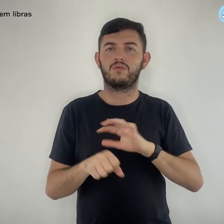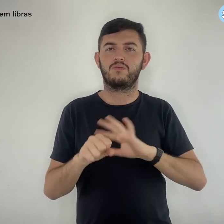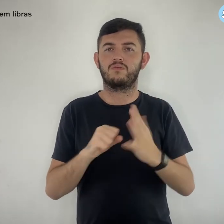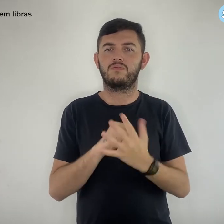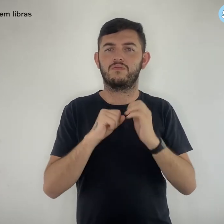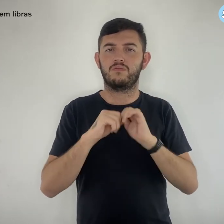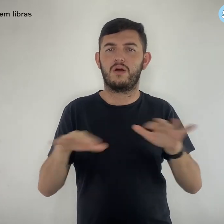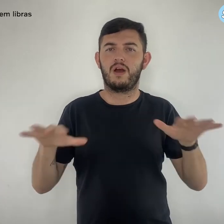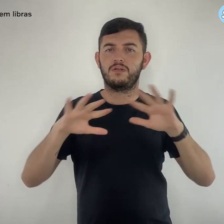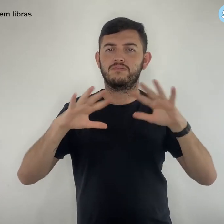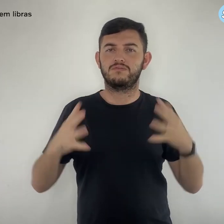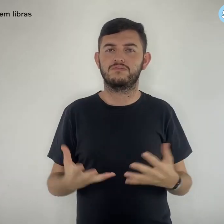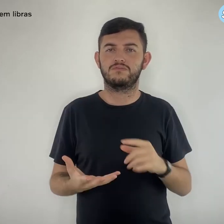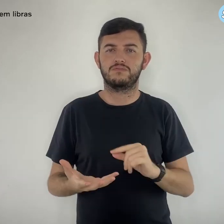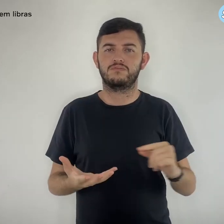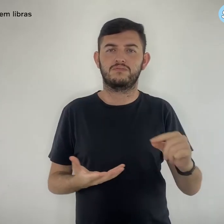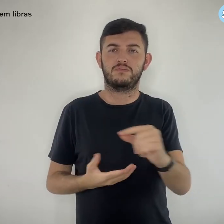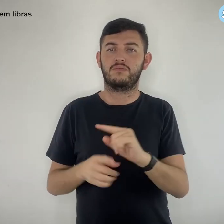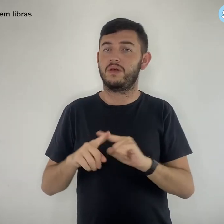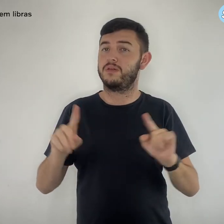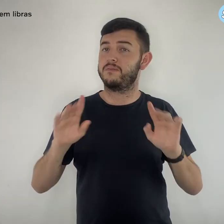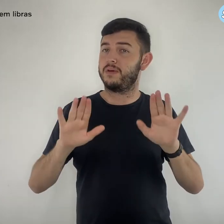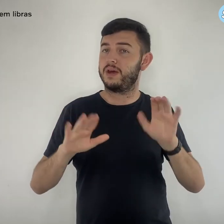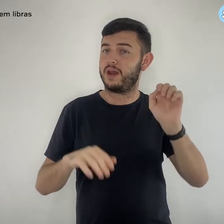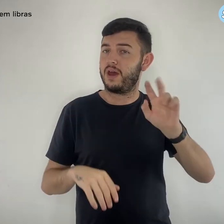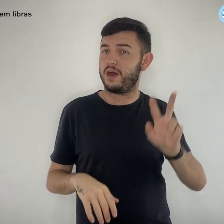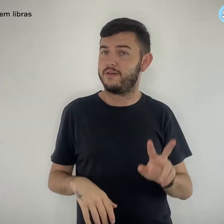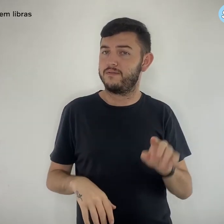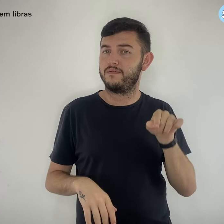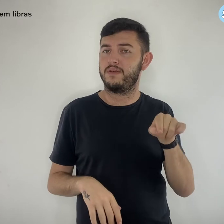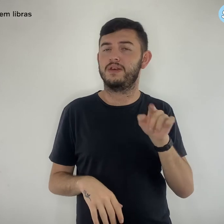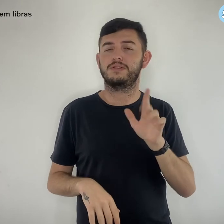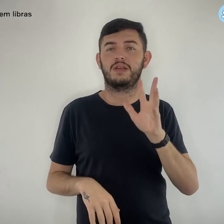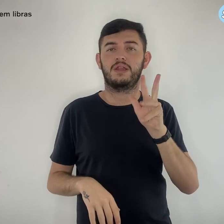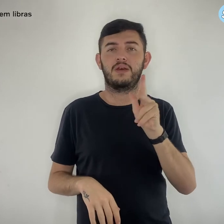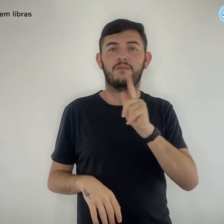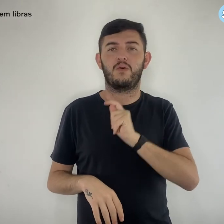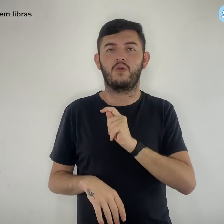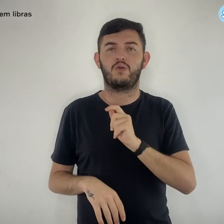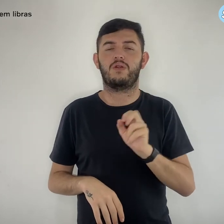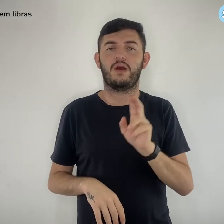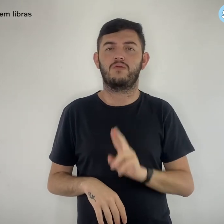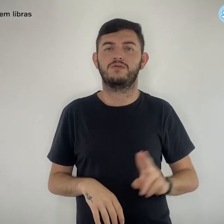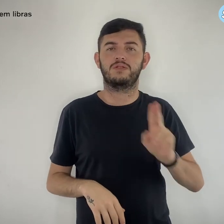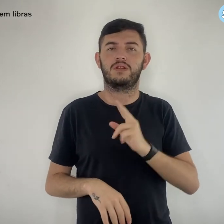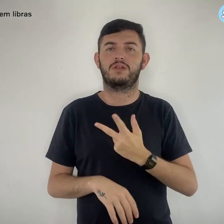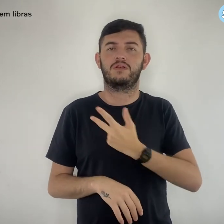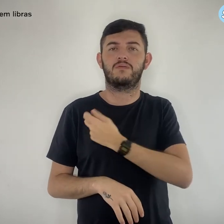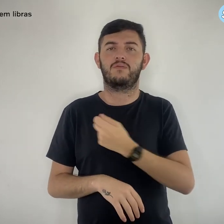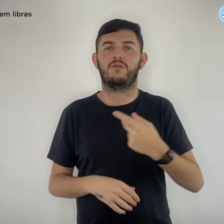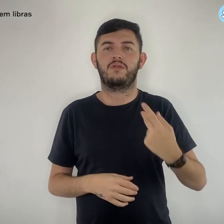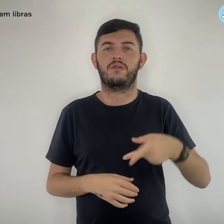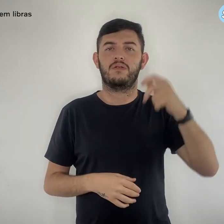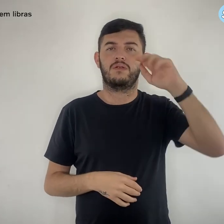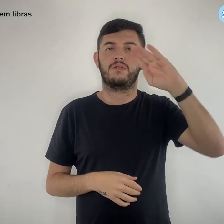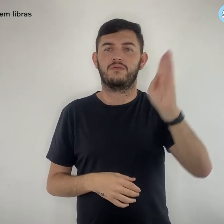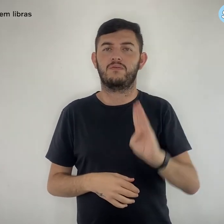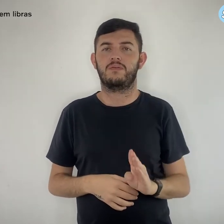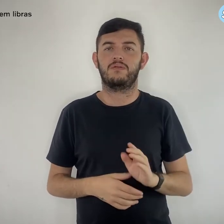desde a chegada do vírus no mundo, a própria Anvisa demorou na utilização de imunizantes